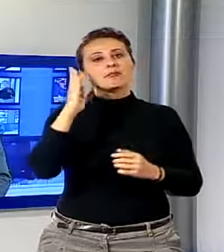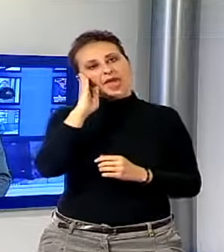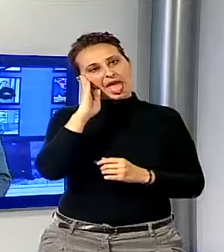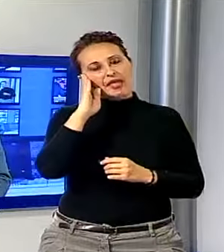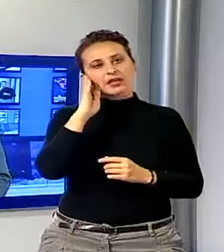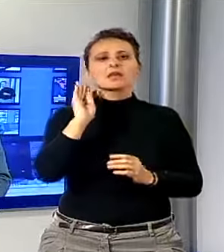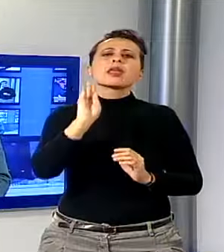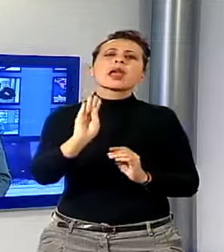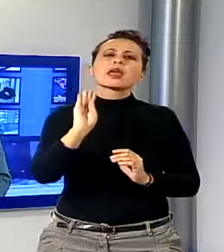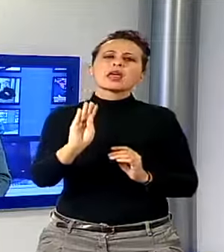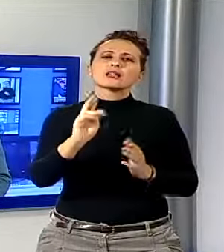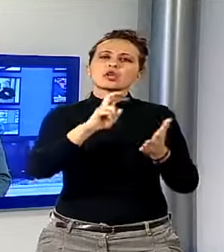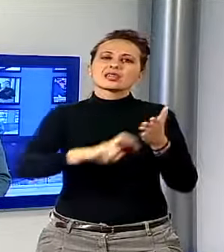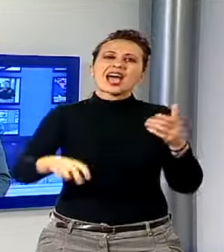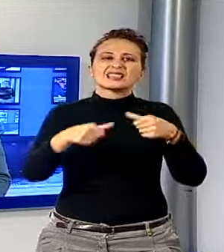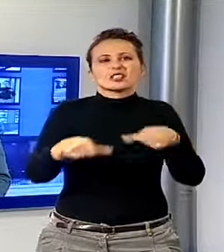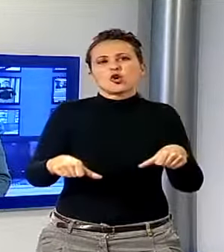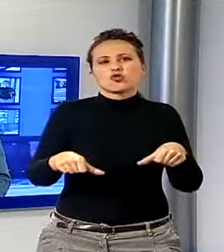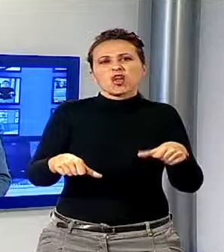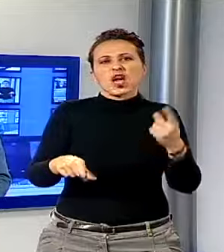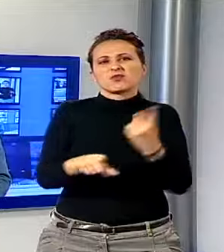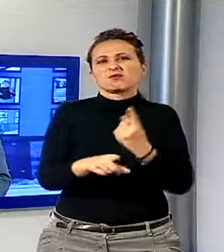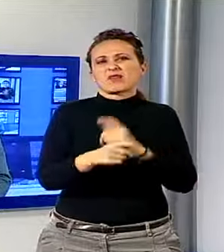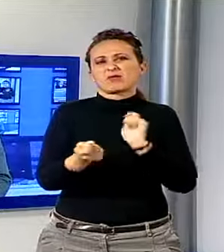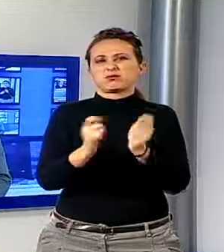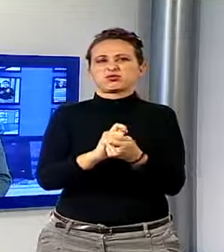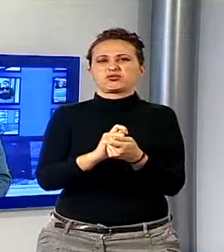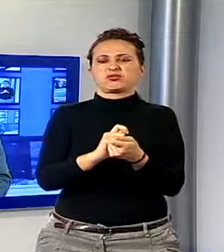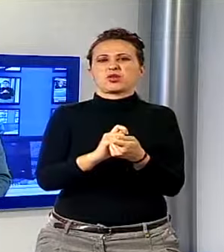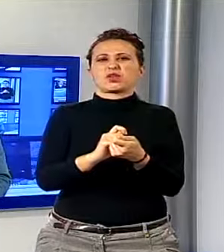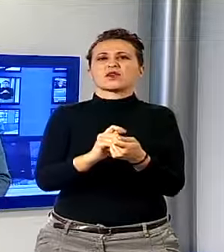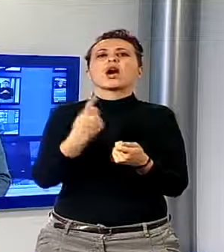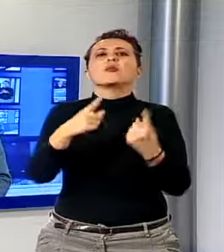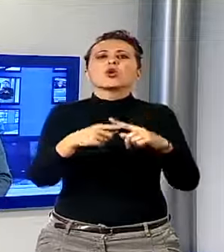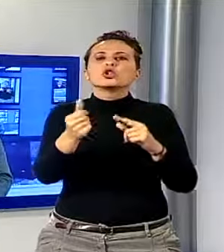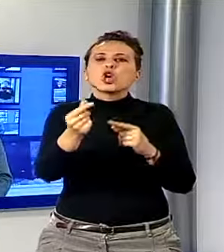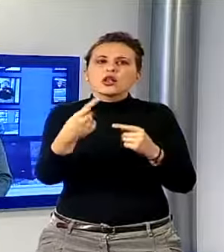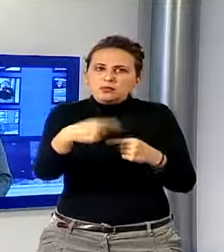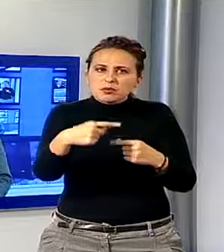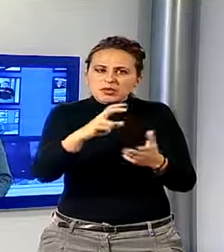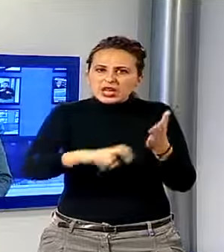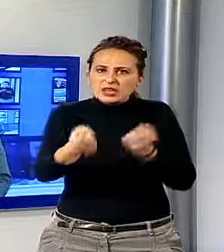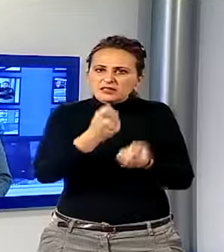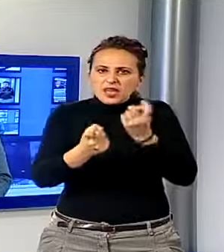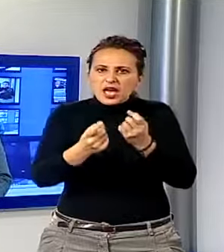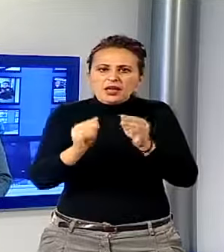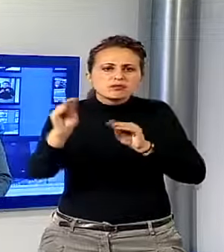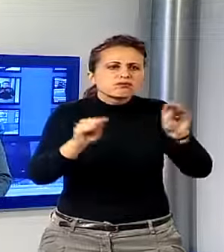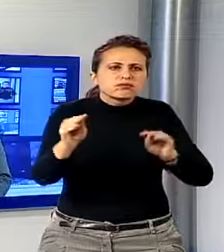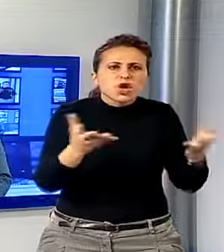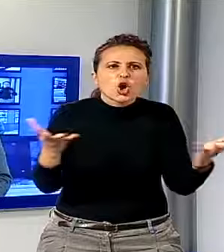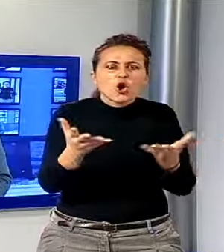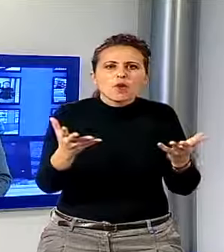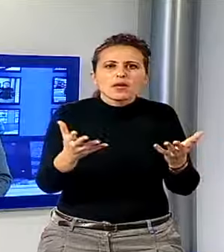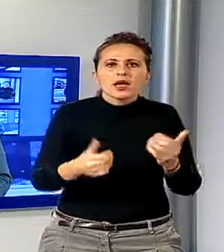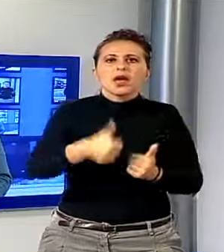comune di rivedere la tassa di soggiorno a partire dalla destinazione dei proventi. Le prime due tranche di pagamenti